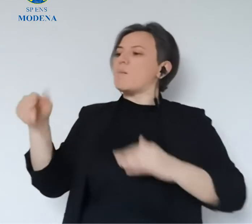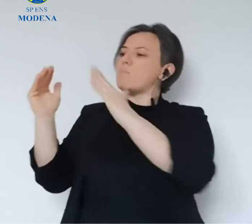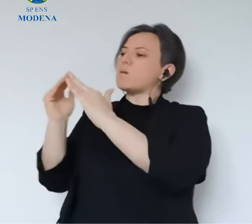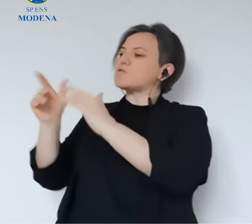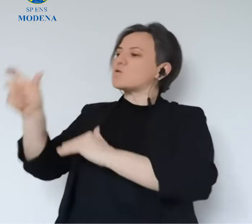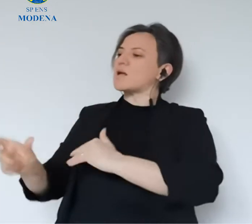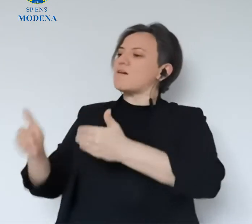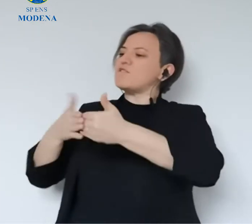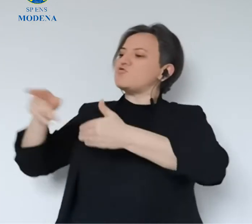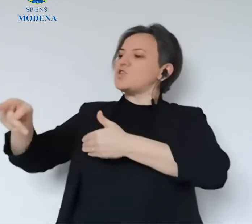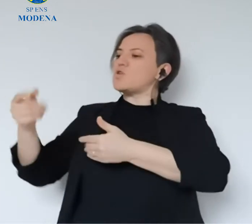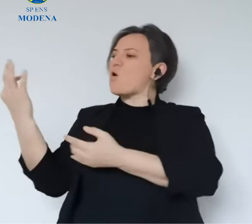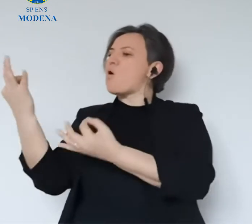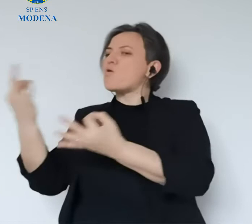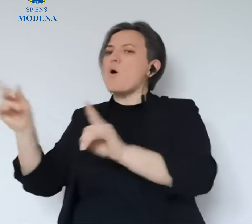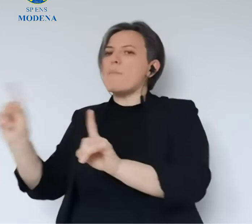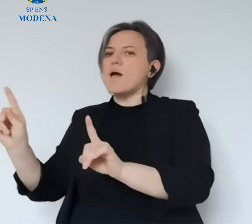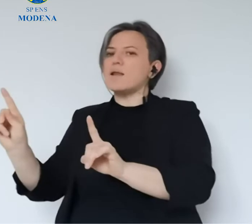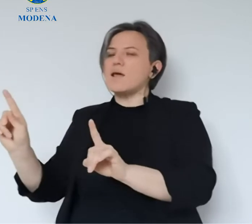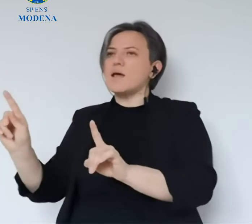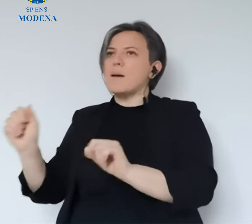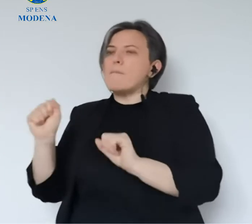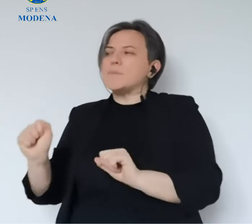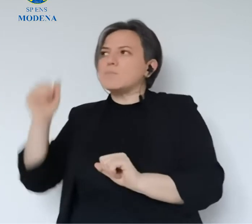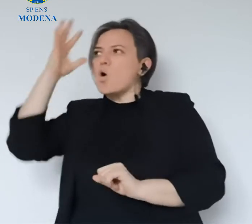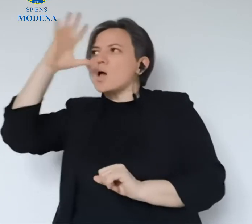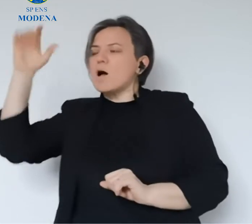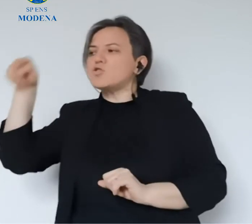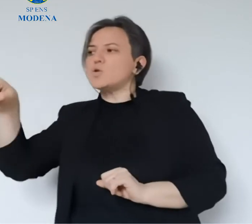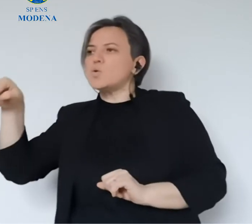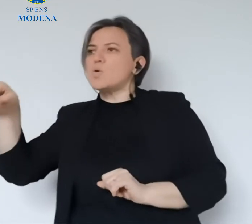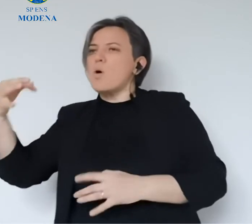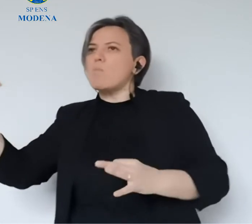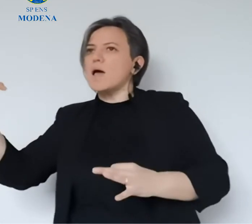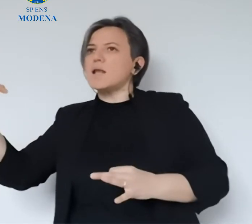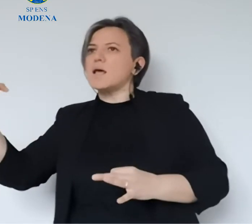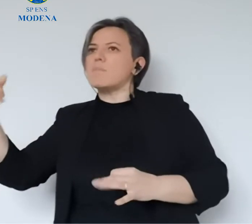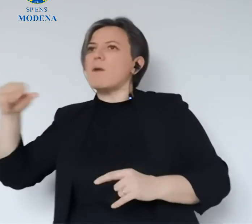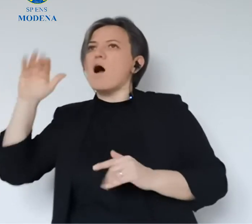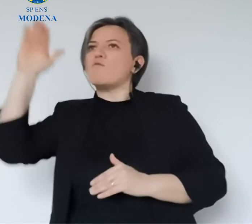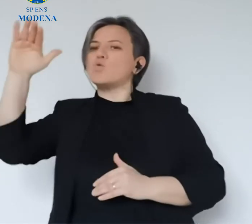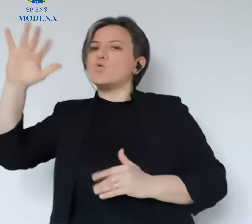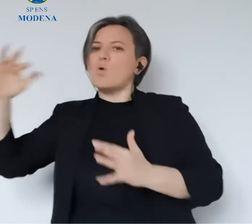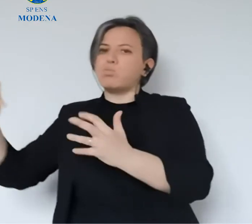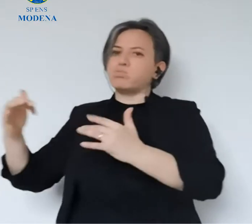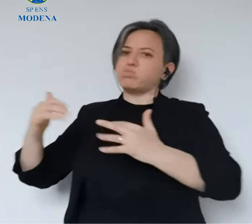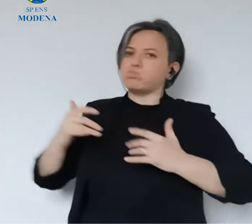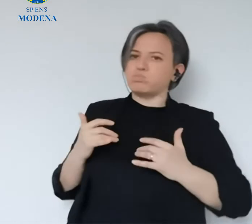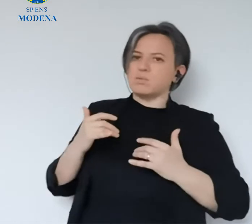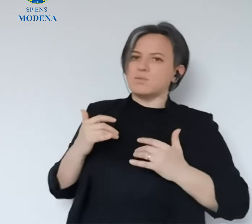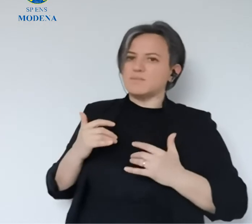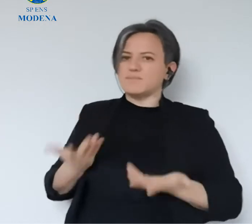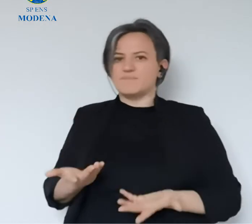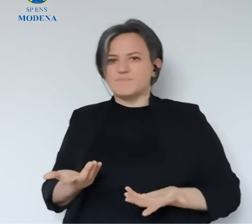è più probabile che stia bene anch'io. Se il mio vicino di casa non sta bene, posso provare a immaginare di star bene, ma